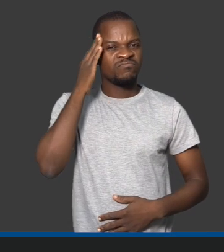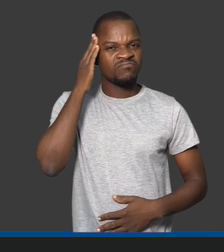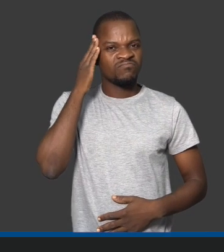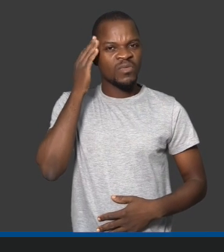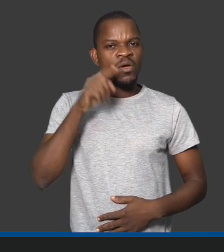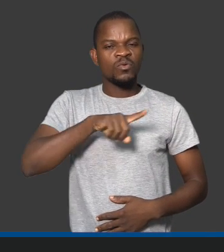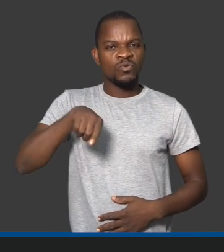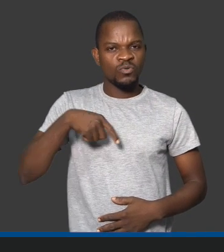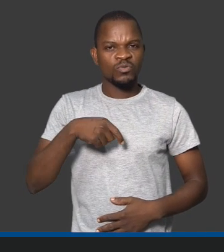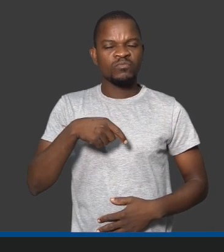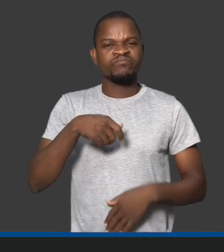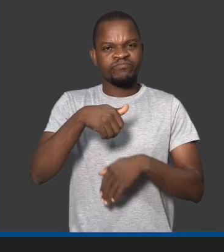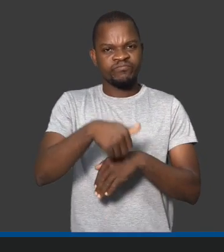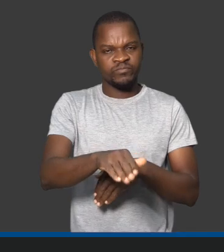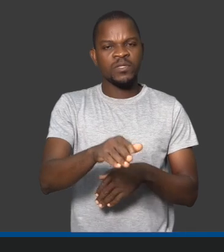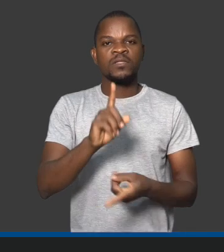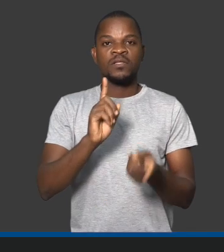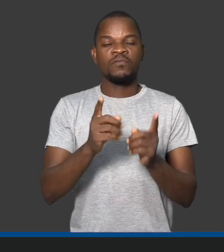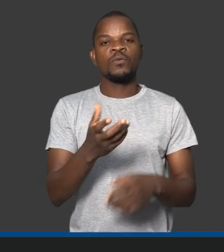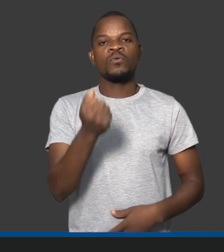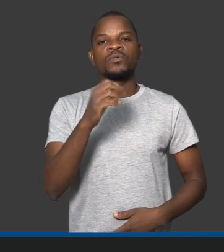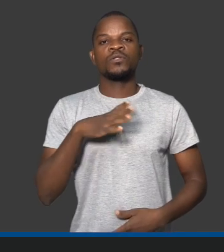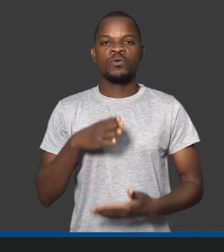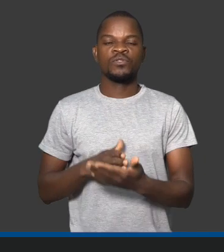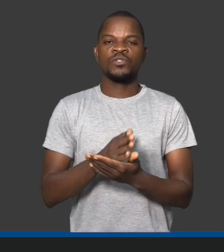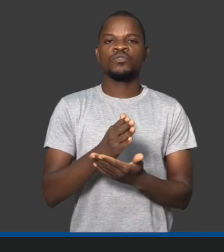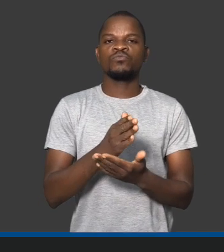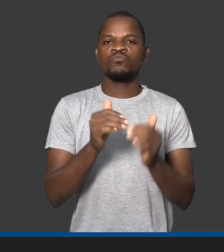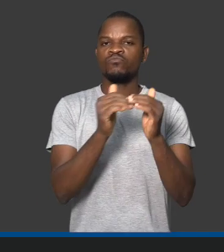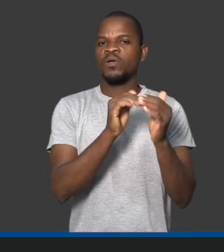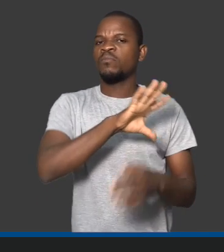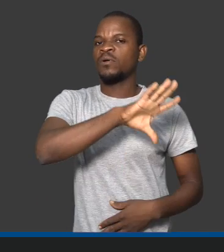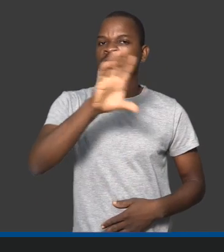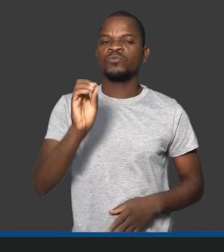todos os projetos. Isso precisa ser mais um de corte, em tudo o nós fazemos.